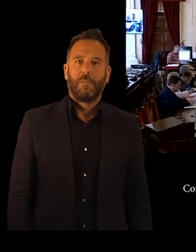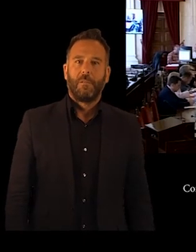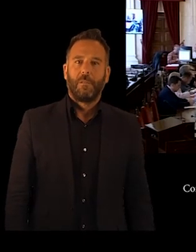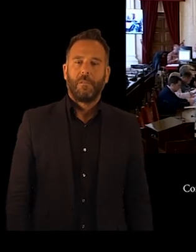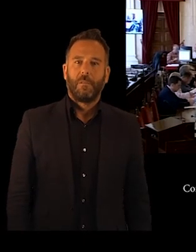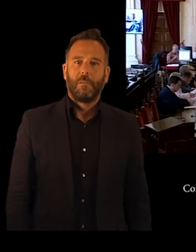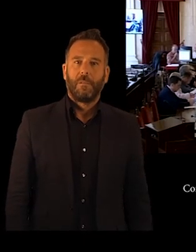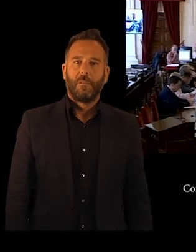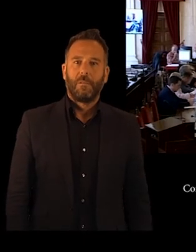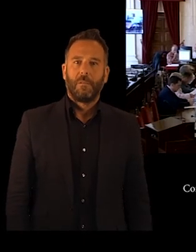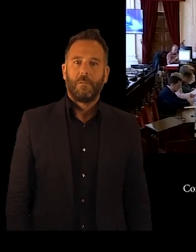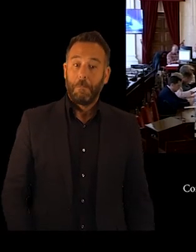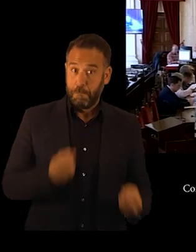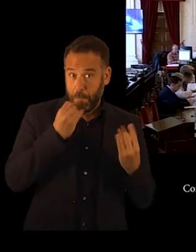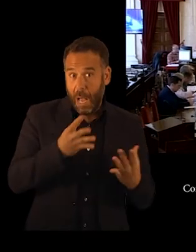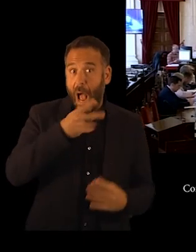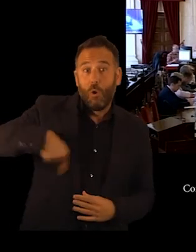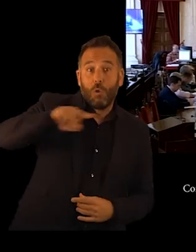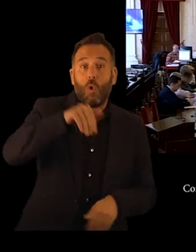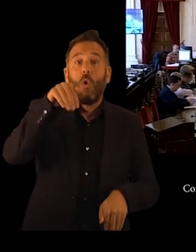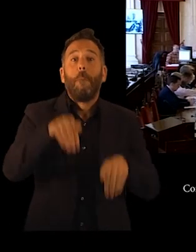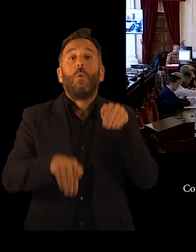SEÑOR Pues pasamos a votar.